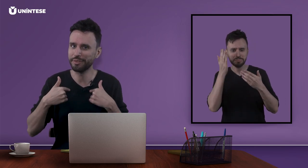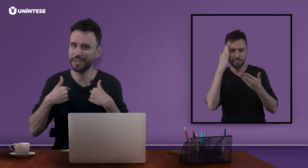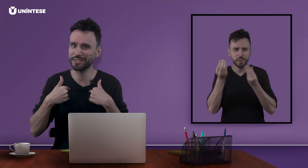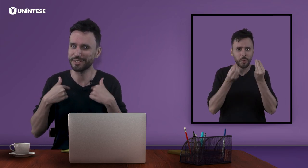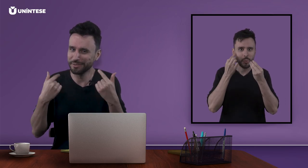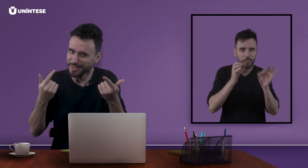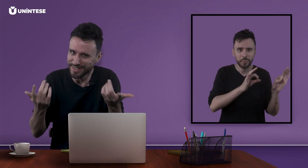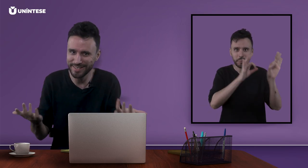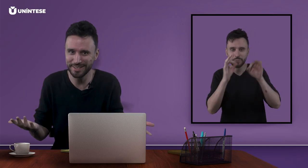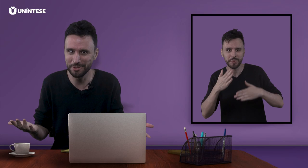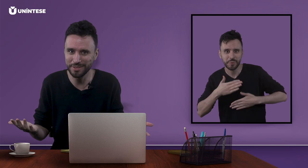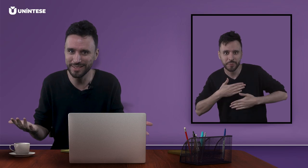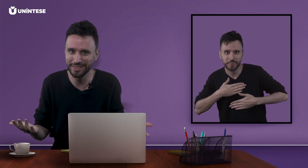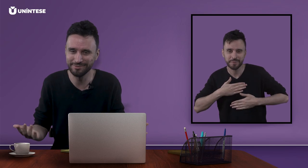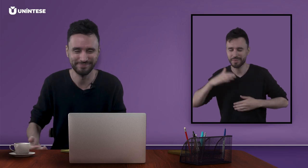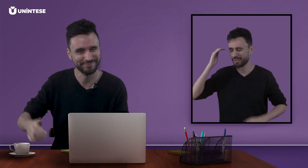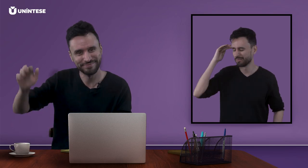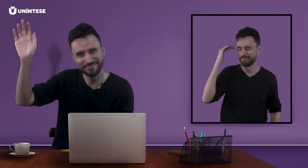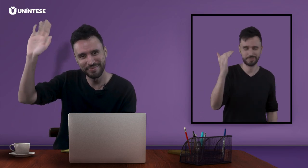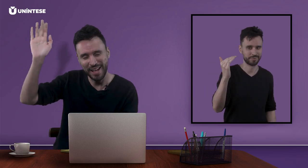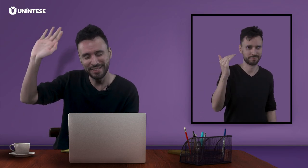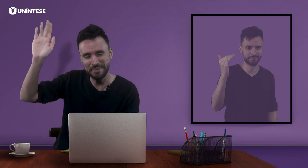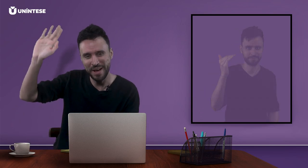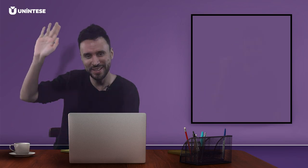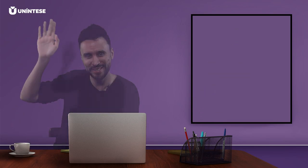veja se vocês estão gostando. Até mais.